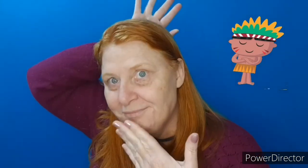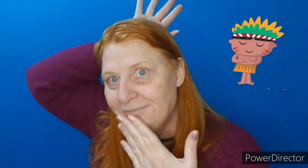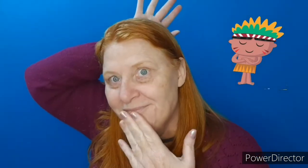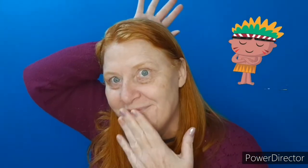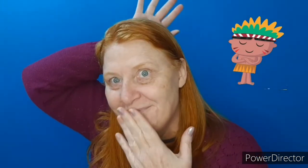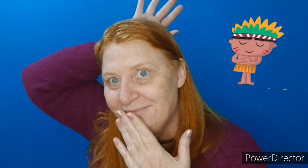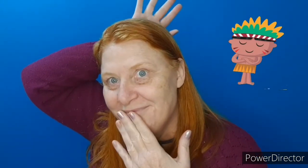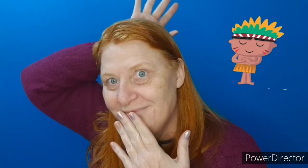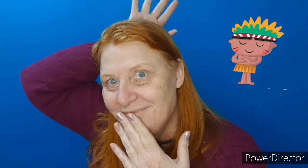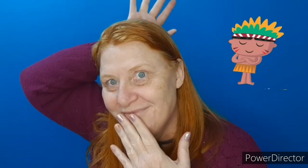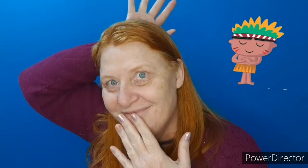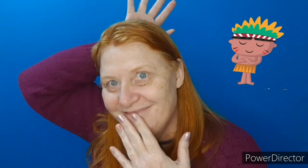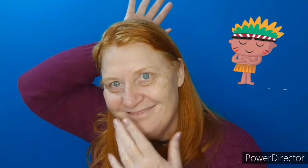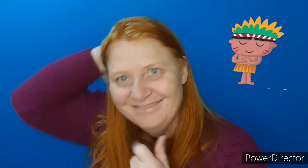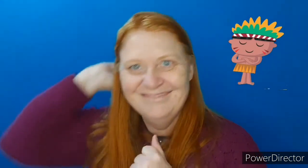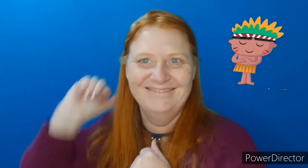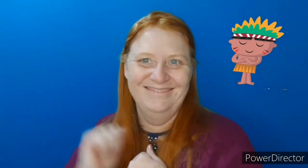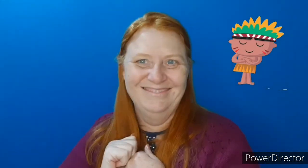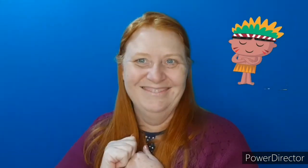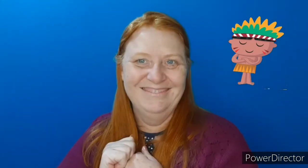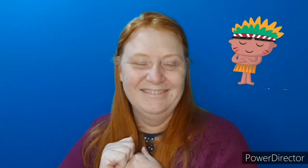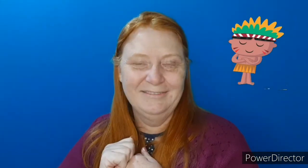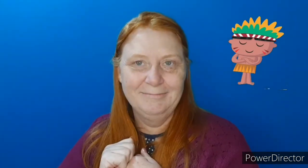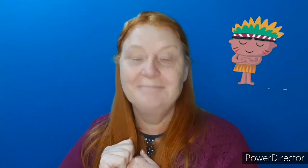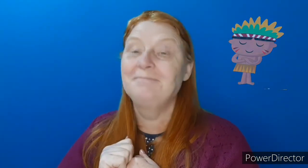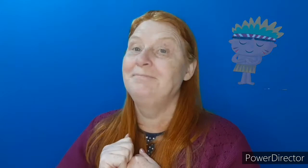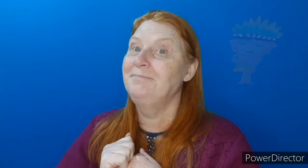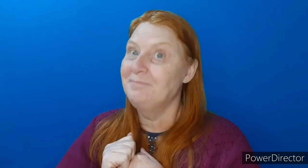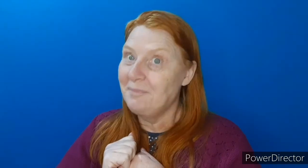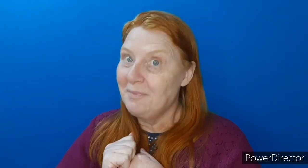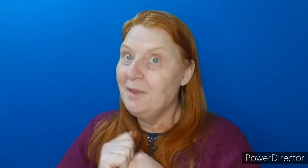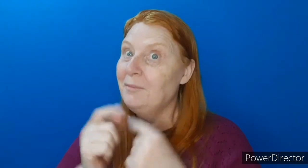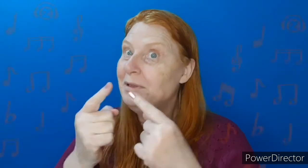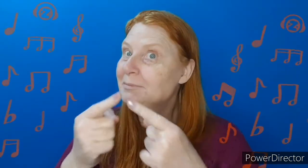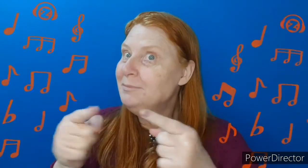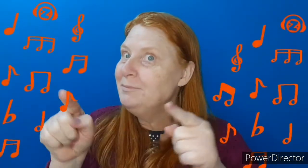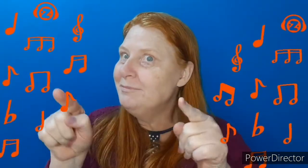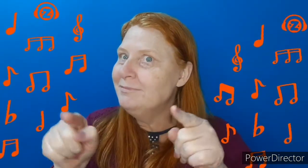Esse é o sinal do índio. Vamos cantar uma música?